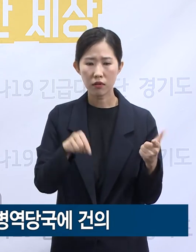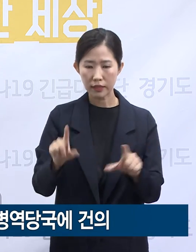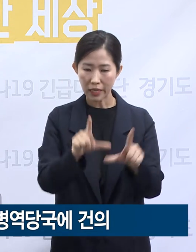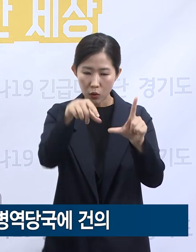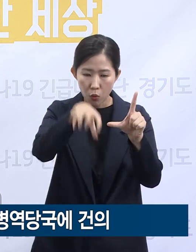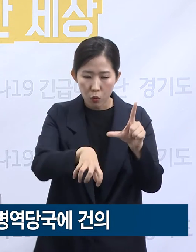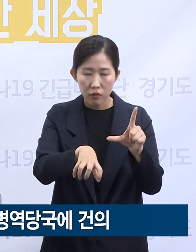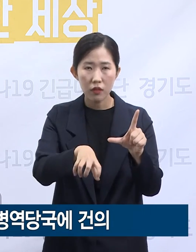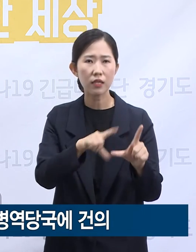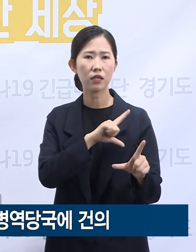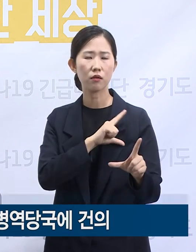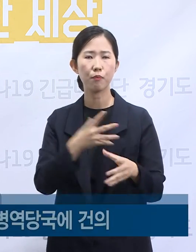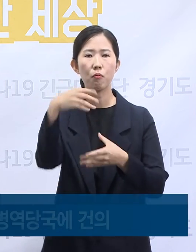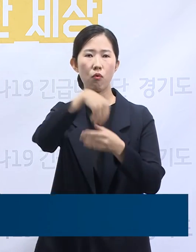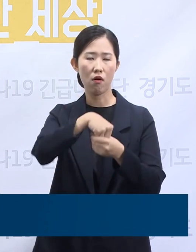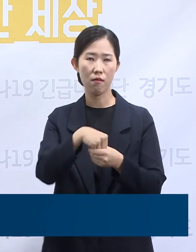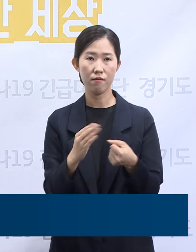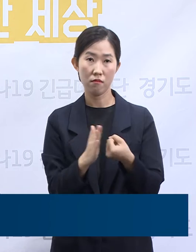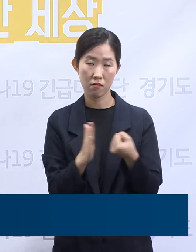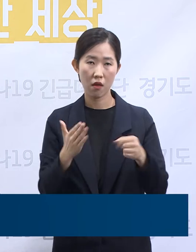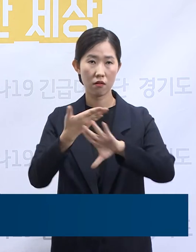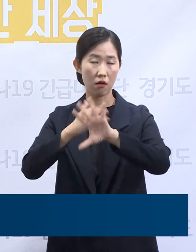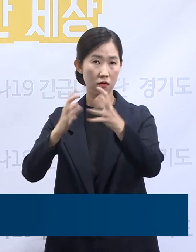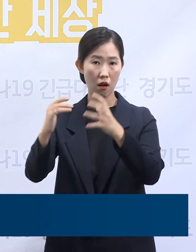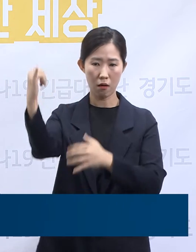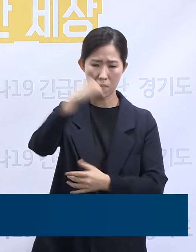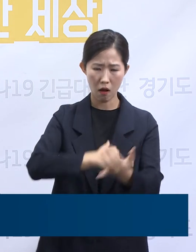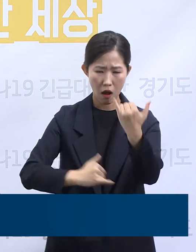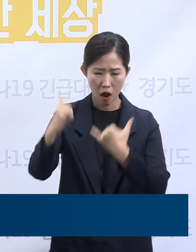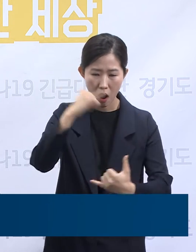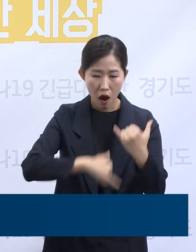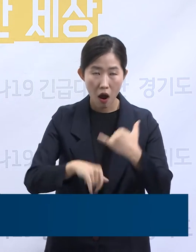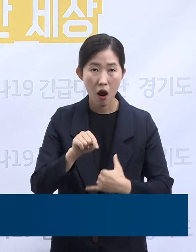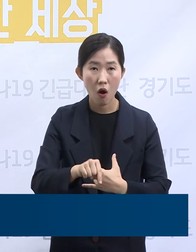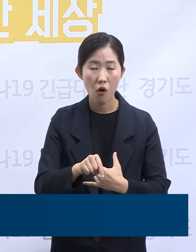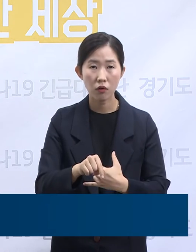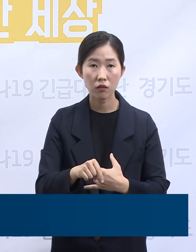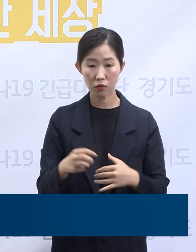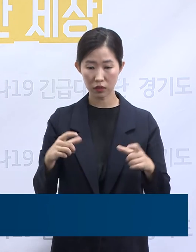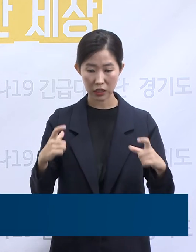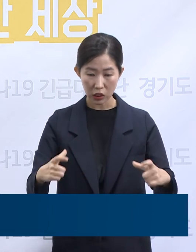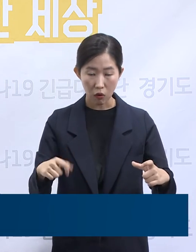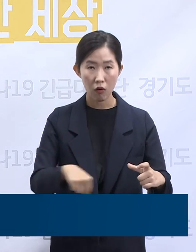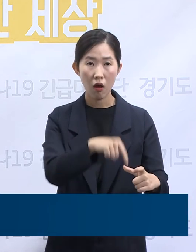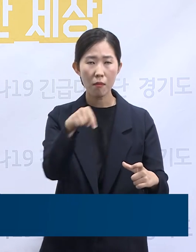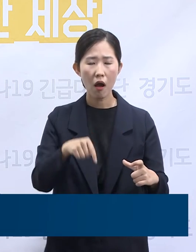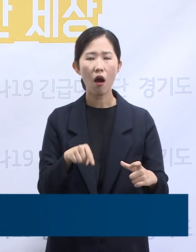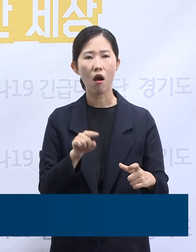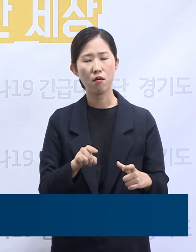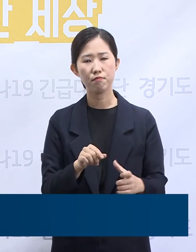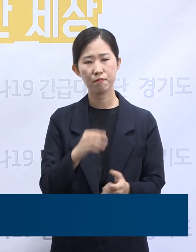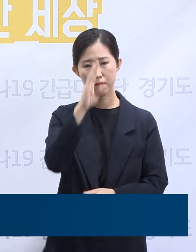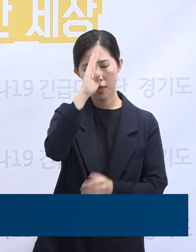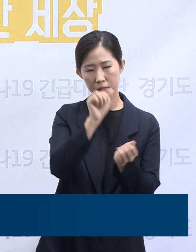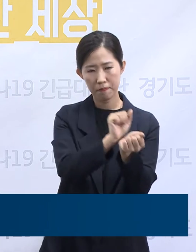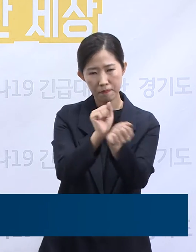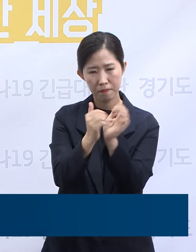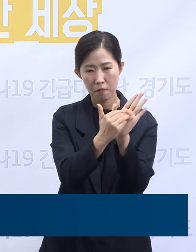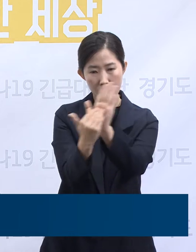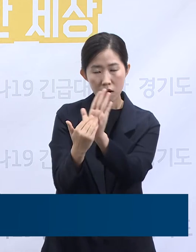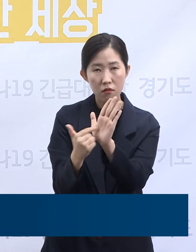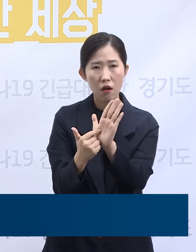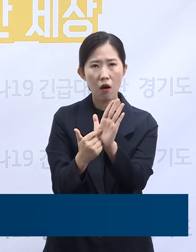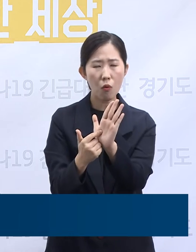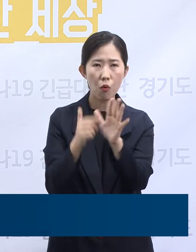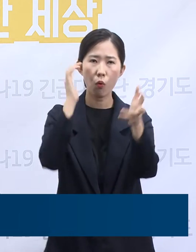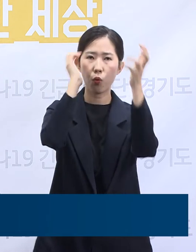실정입니다. 이로 인해 해외입국 확진자가 많은 지자체에 방역행정에 혼선을 초래할 뿐만 아니라 방역행정에